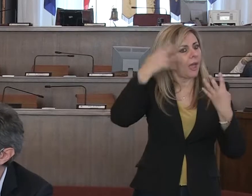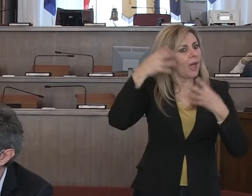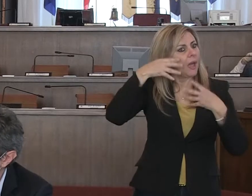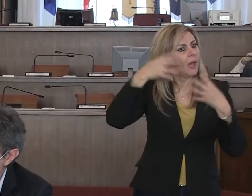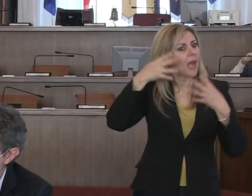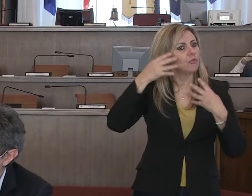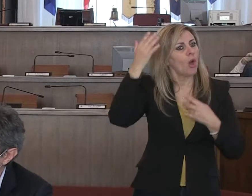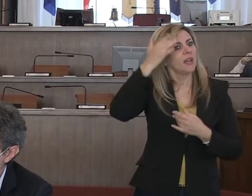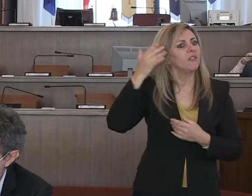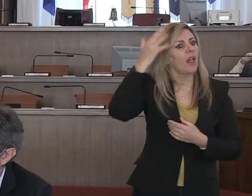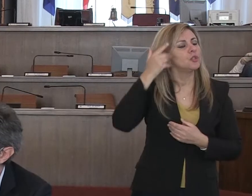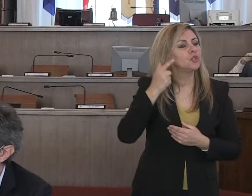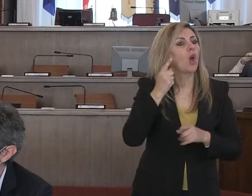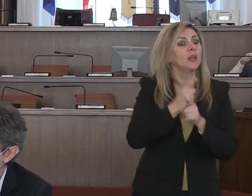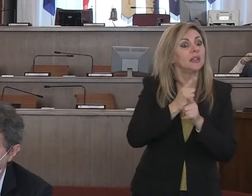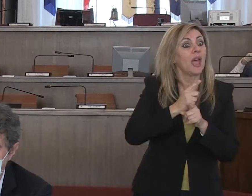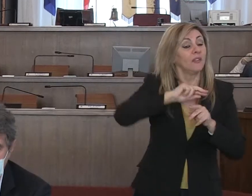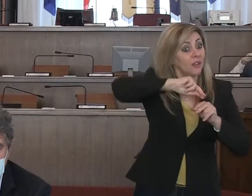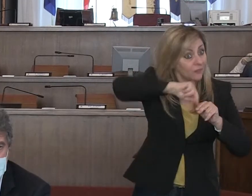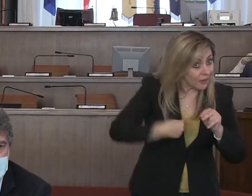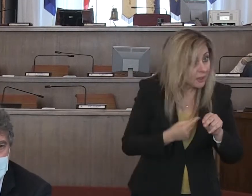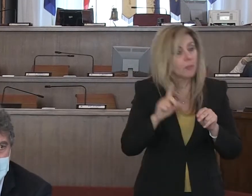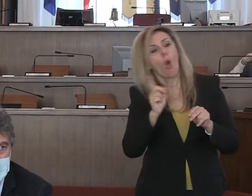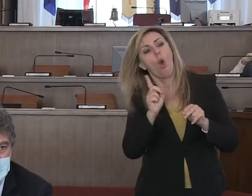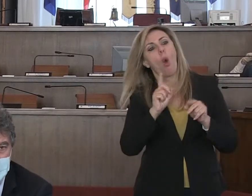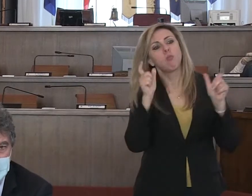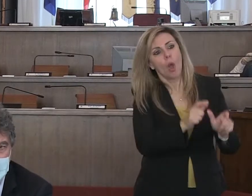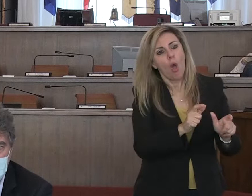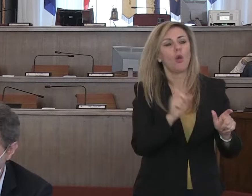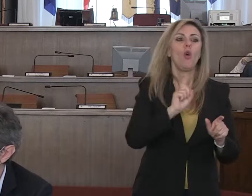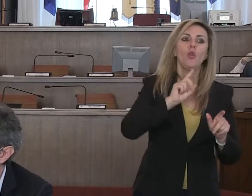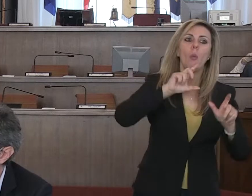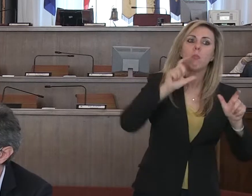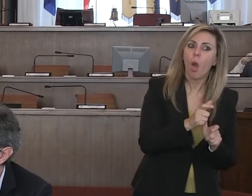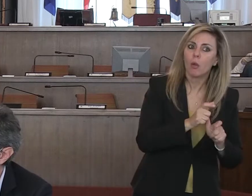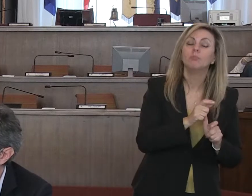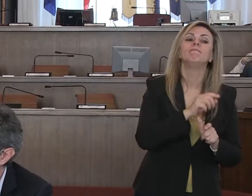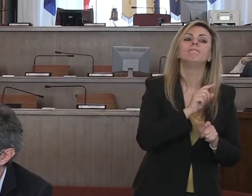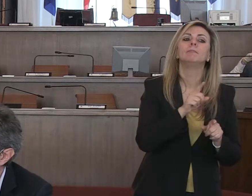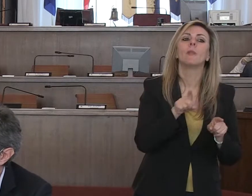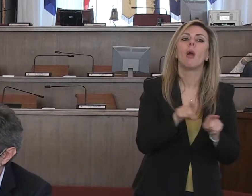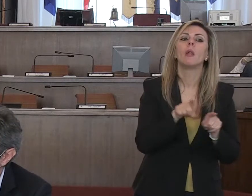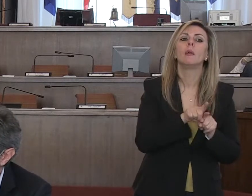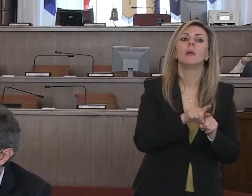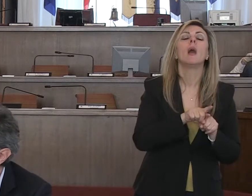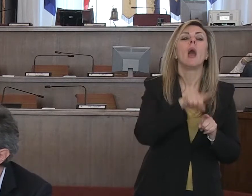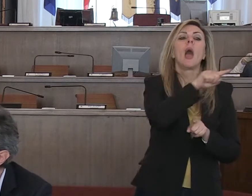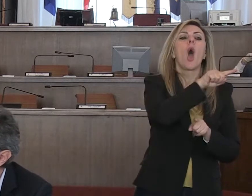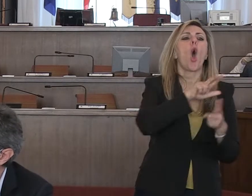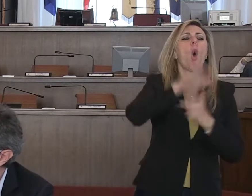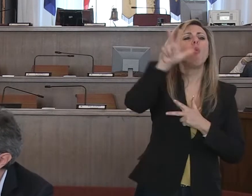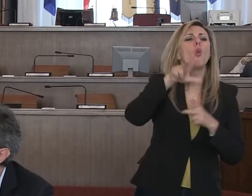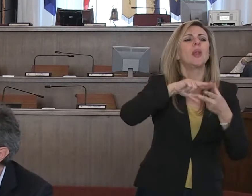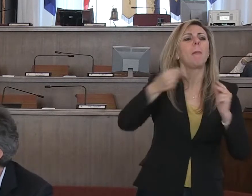rispetto alla quale dopo che ho firmato l'ordinanza è arrivata anche la richiesta da parte dell'amministrazione